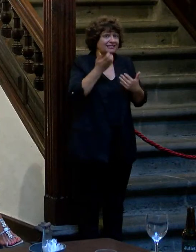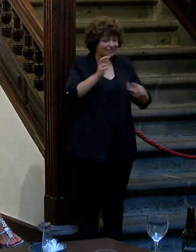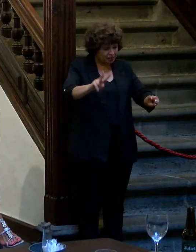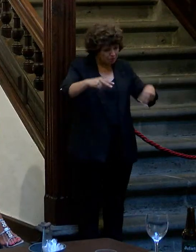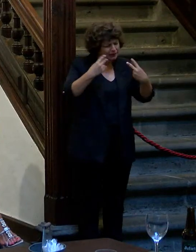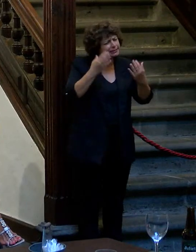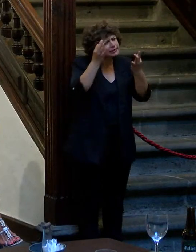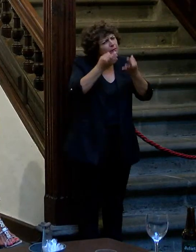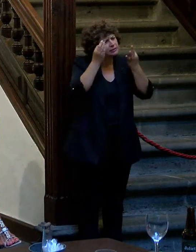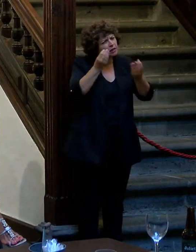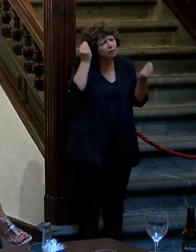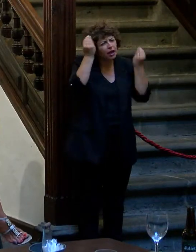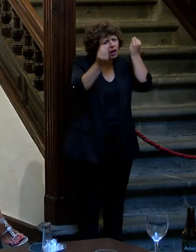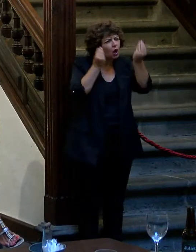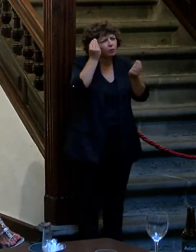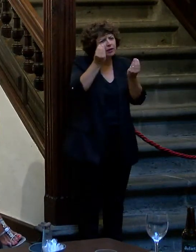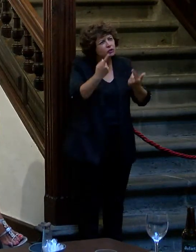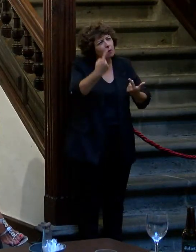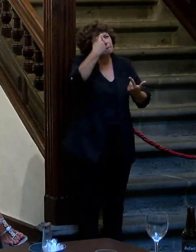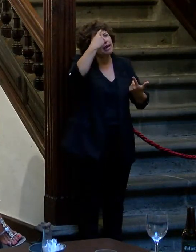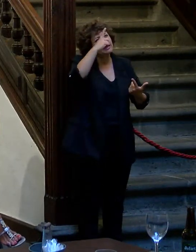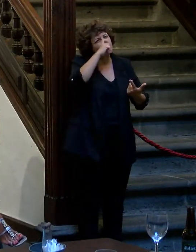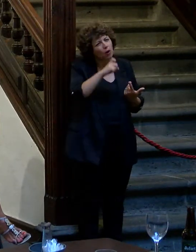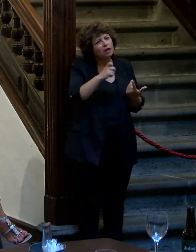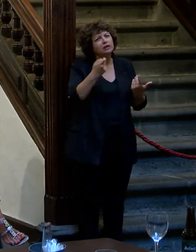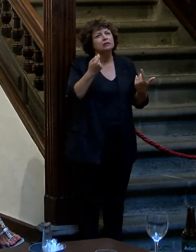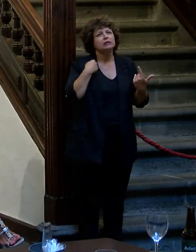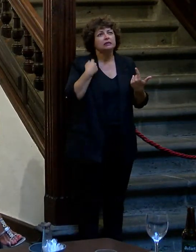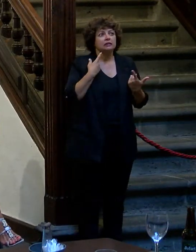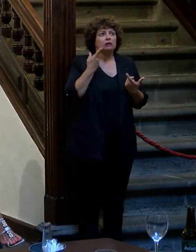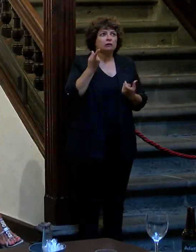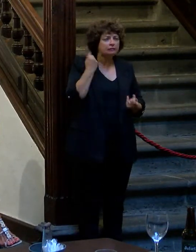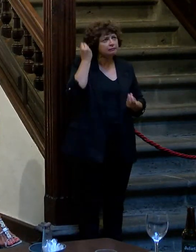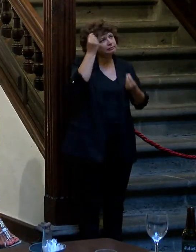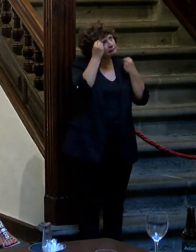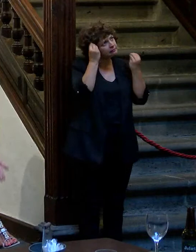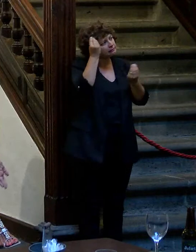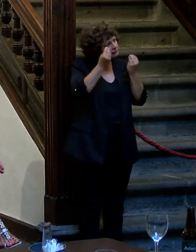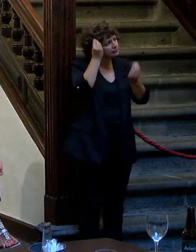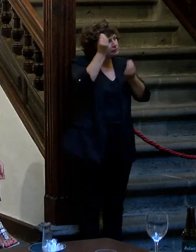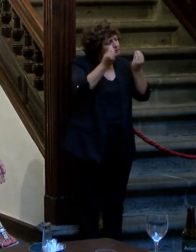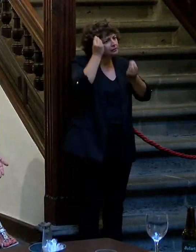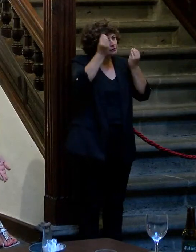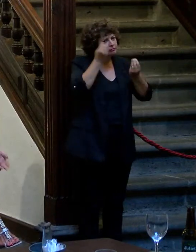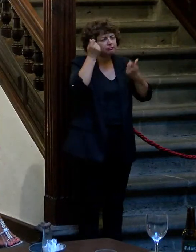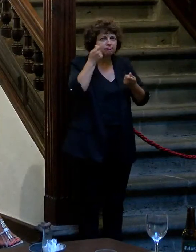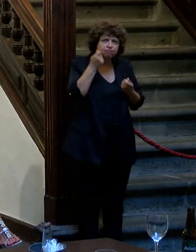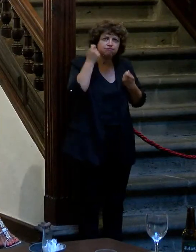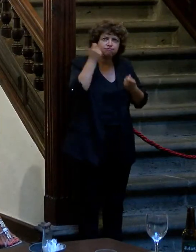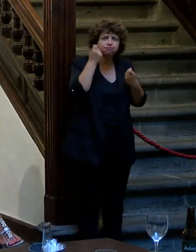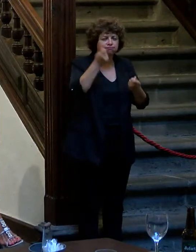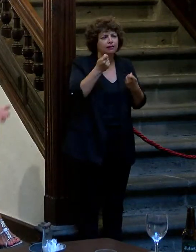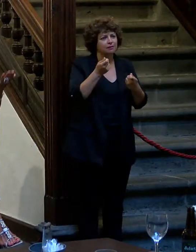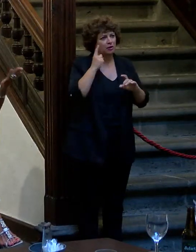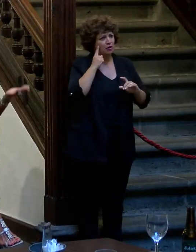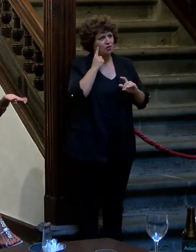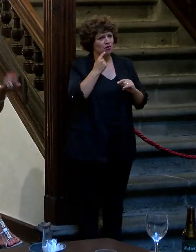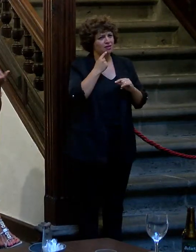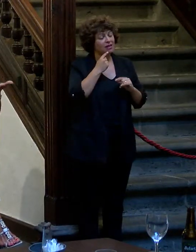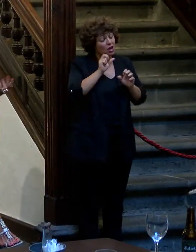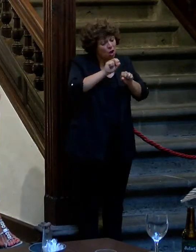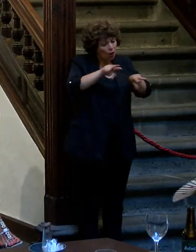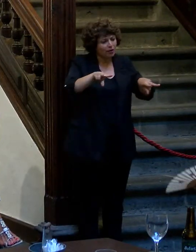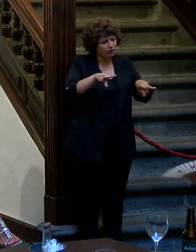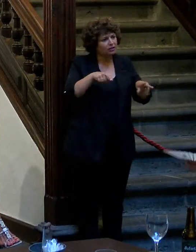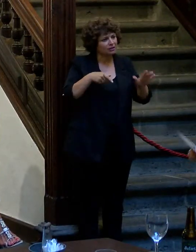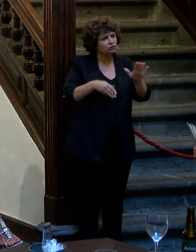y me recuerda muchas veces cuando me pongo muy burra porque a veces me pongo muy burra y me decía mujer aunque seas burra pero no presumas de ello pues lo peor es